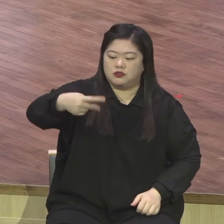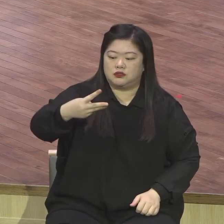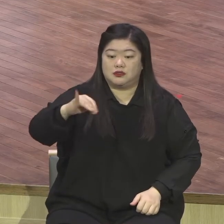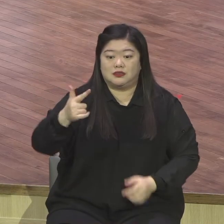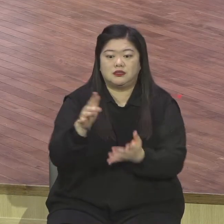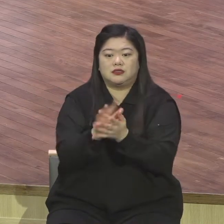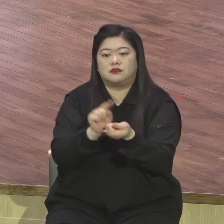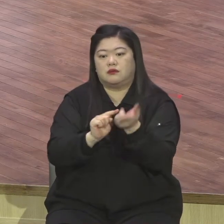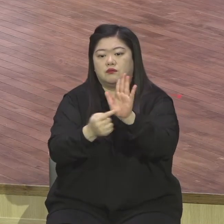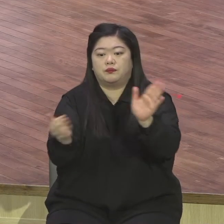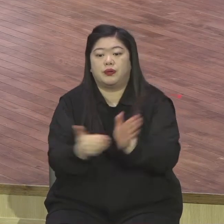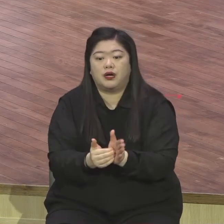내려가지고 밟아버려라